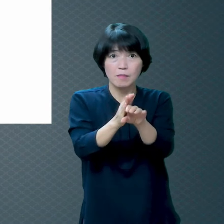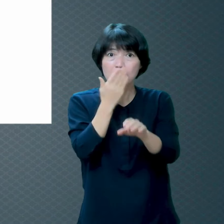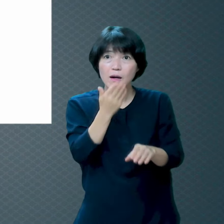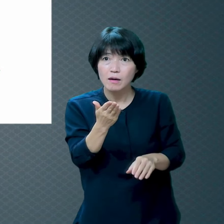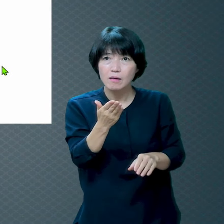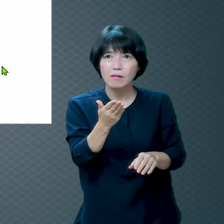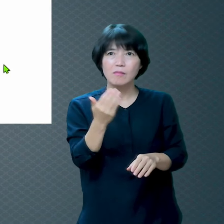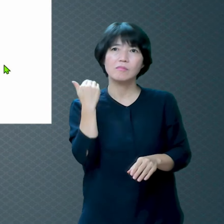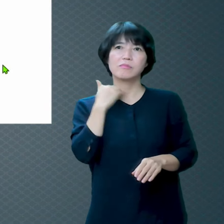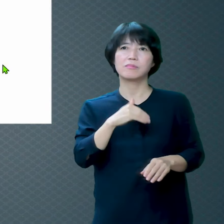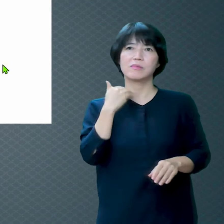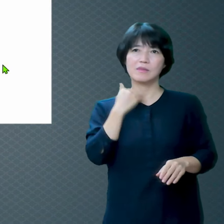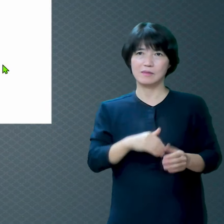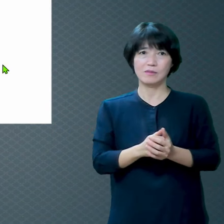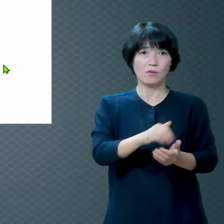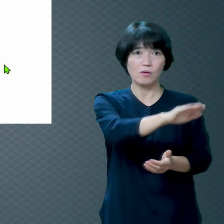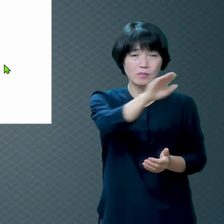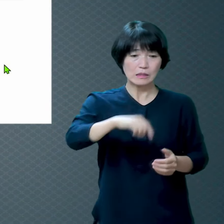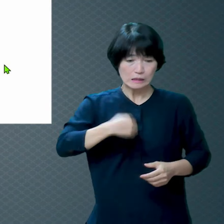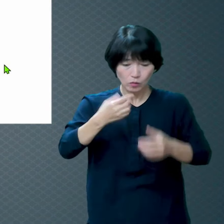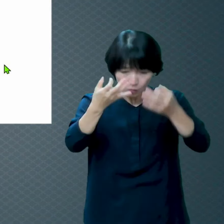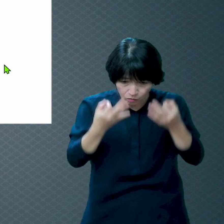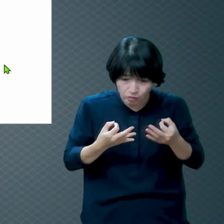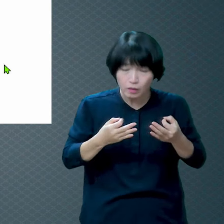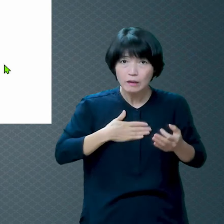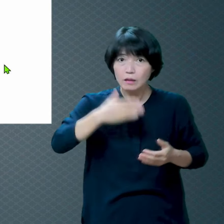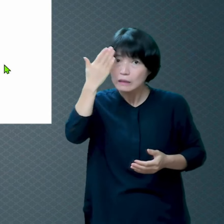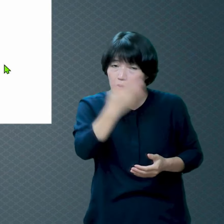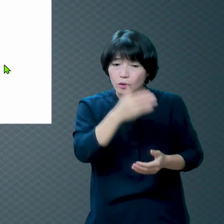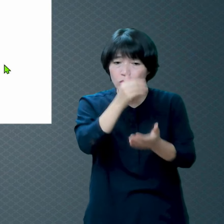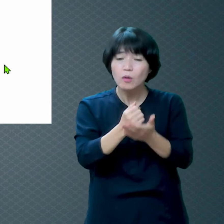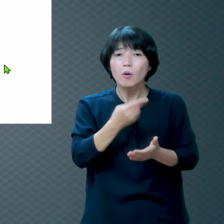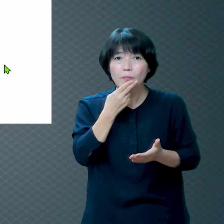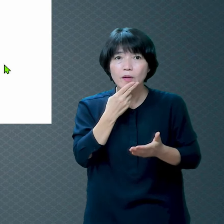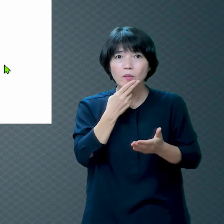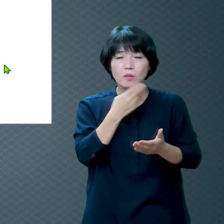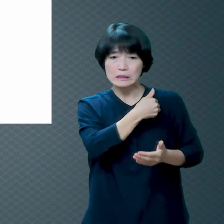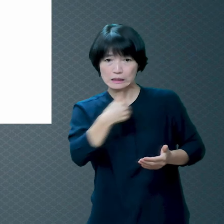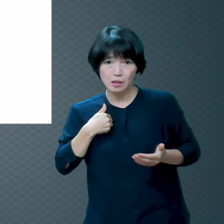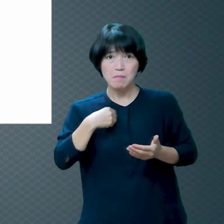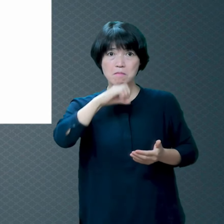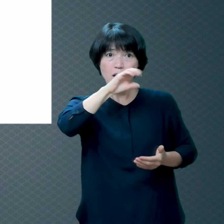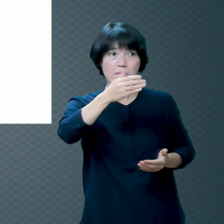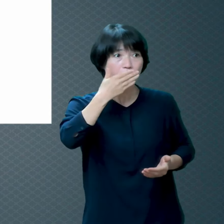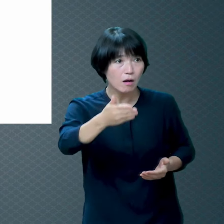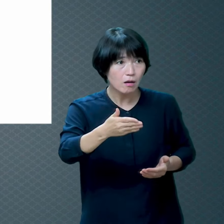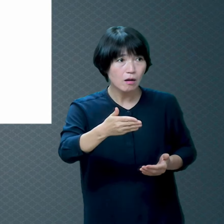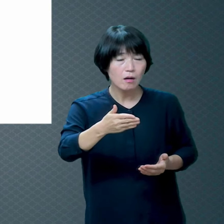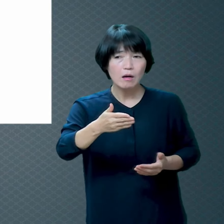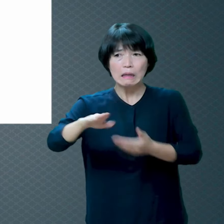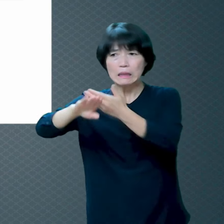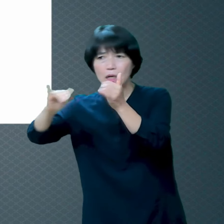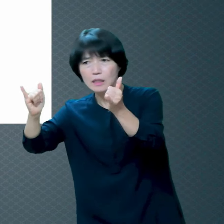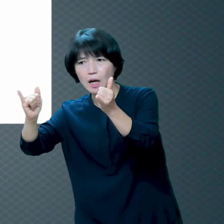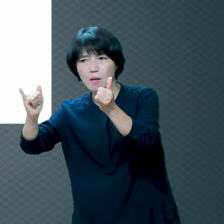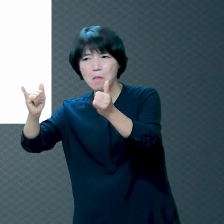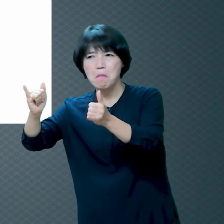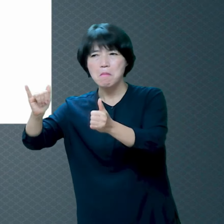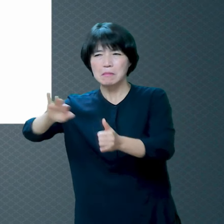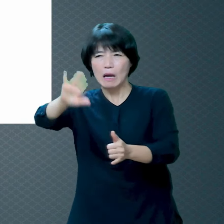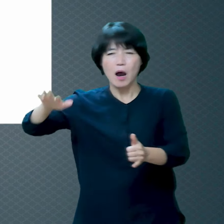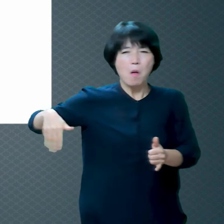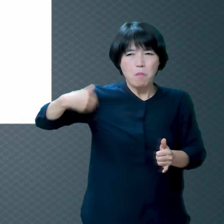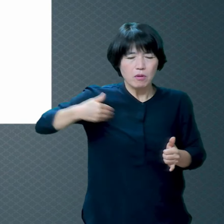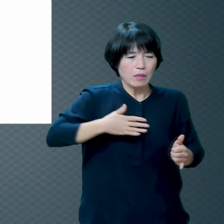남 모르는 비밀들이 다 있어요 아버지가 모르는 비밀이 있어요 어머니가 모르는